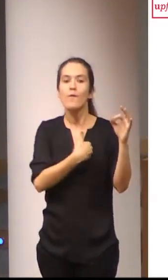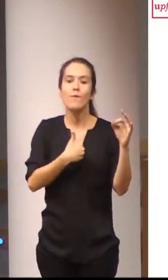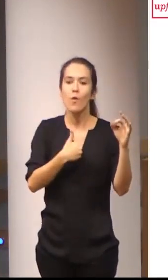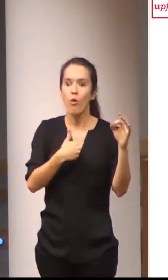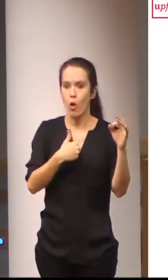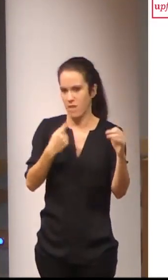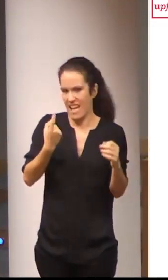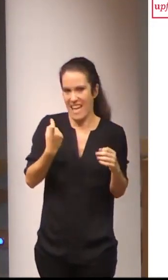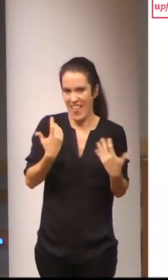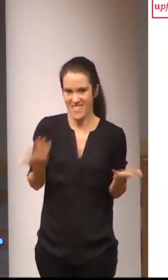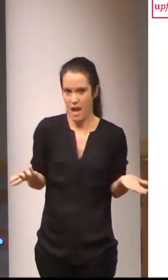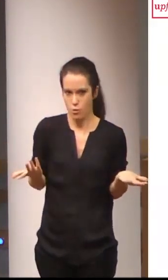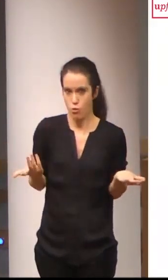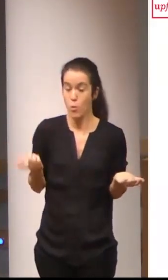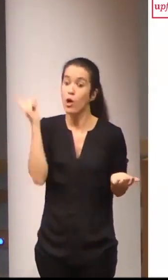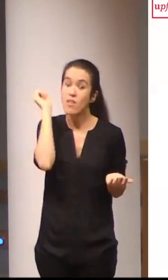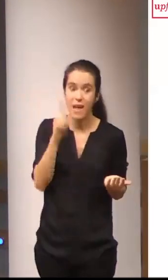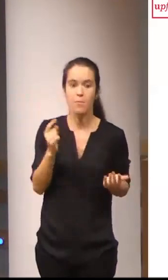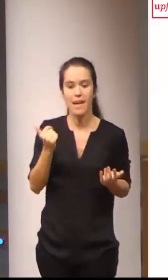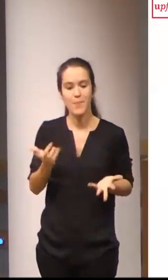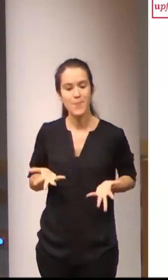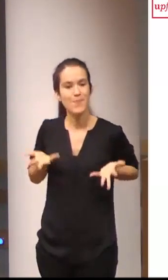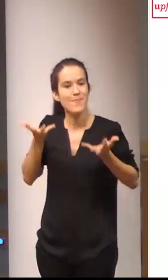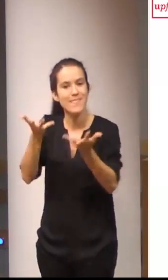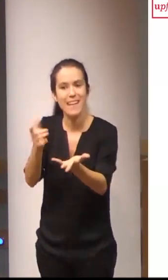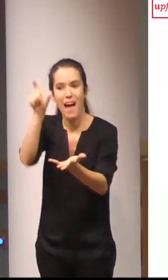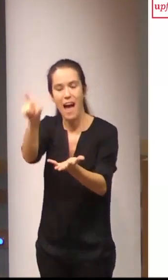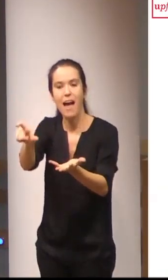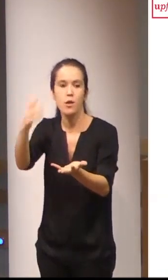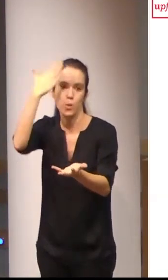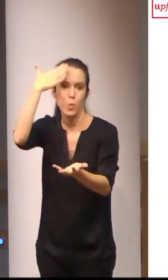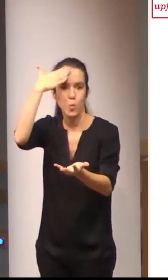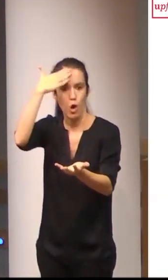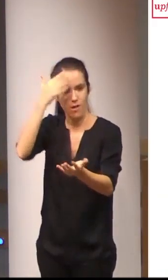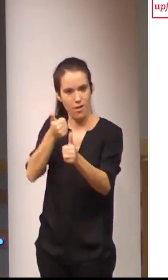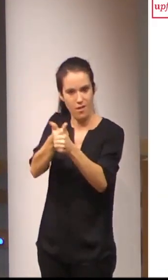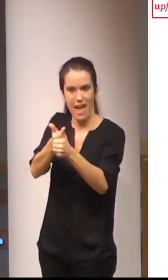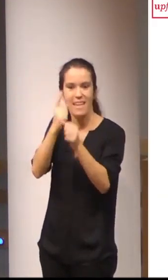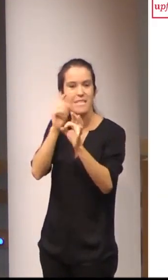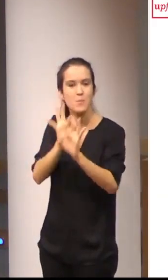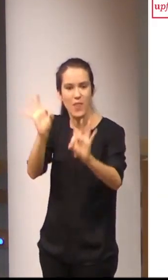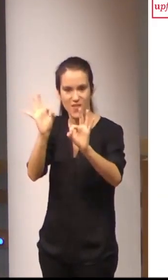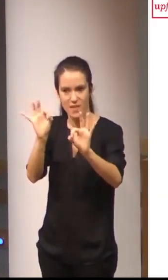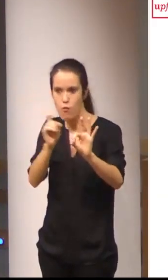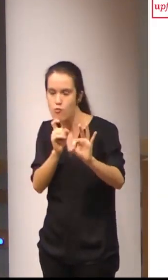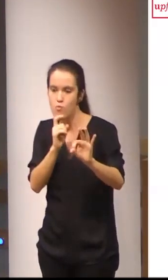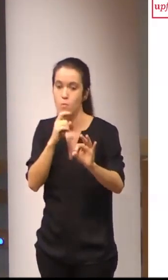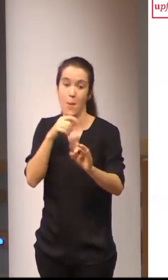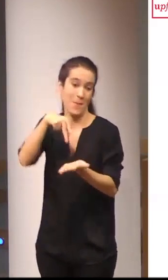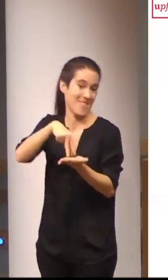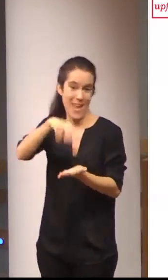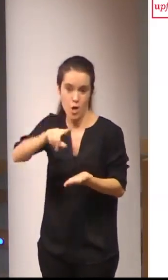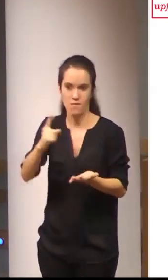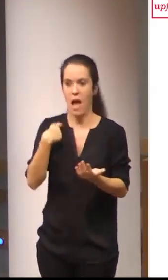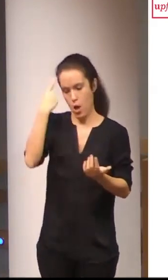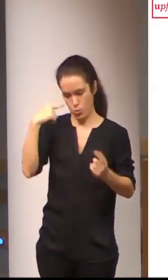necesario pero está tambien al servicio de una tutorización especifica de la actividad no presencial que realiza